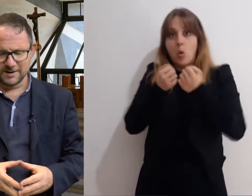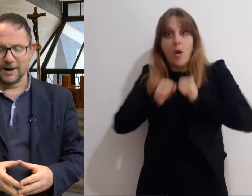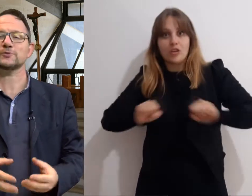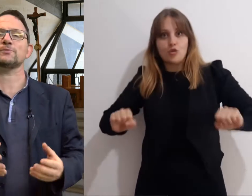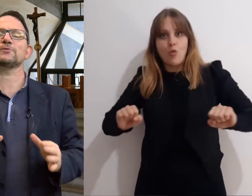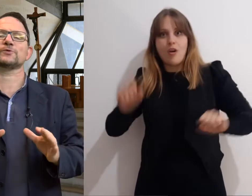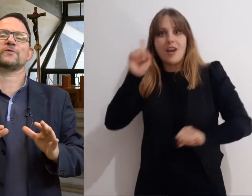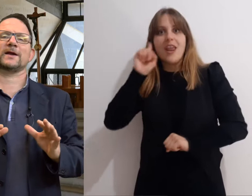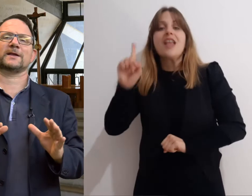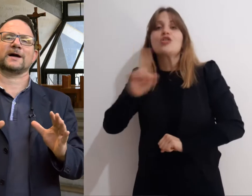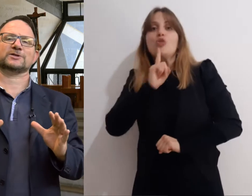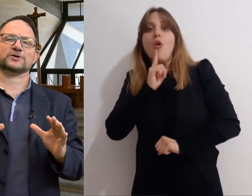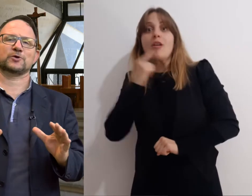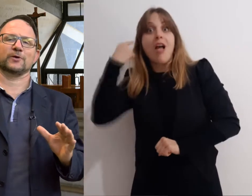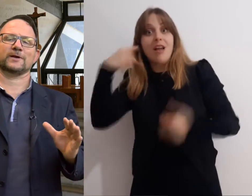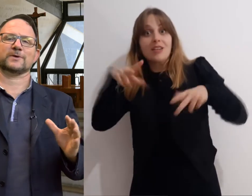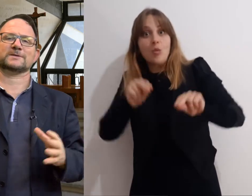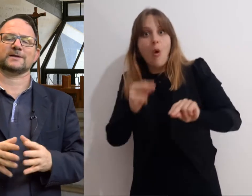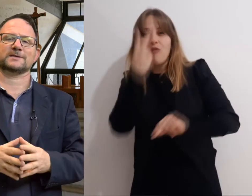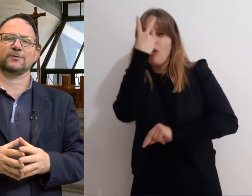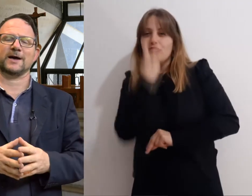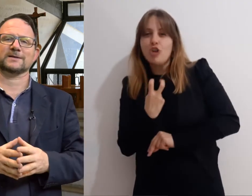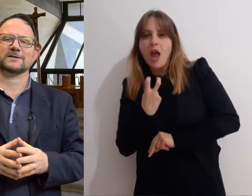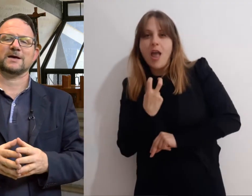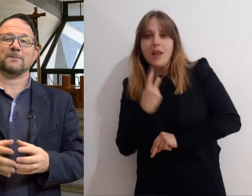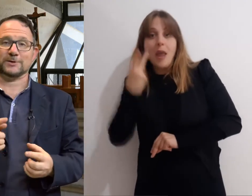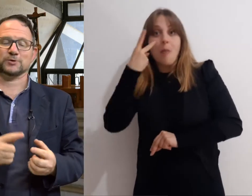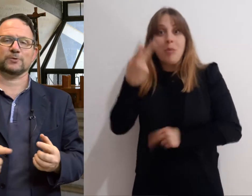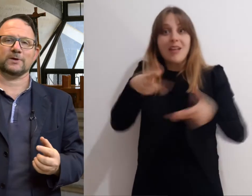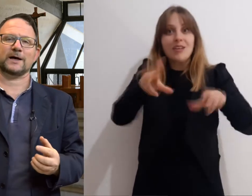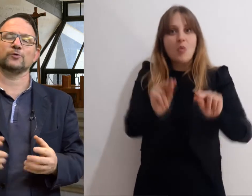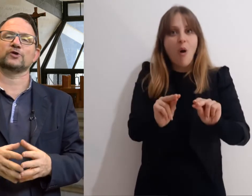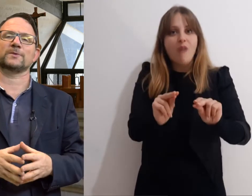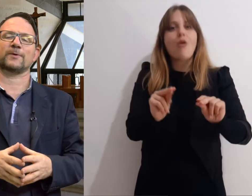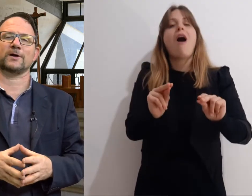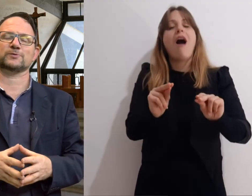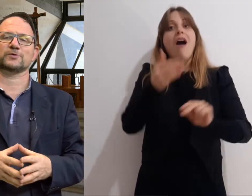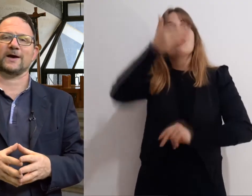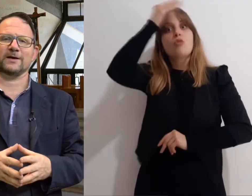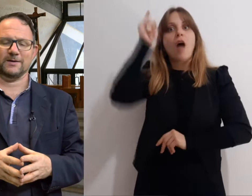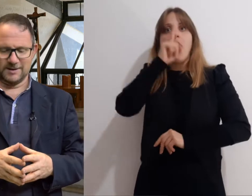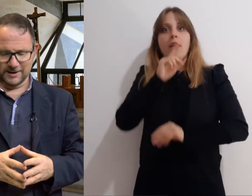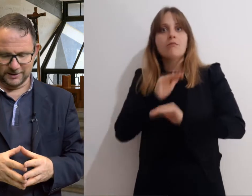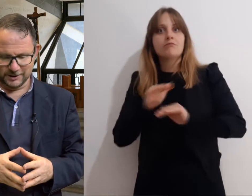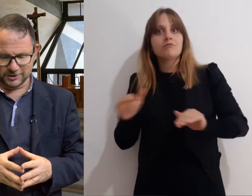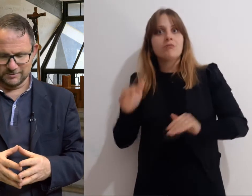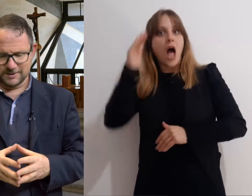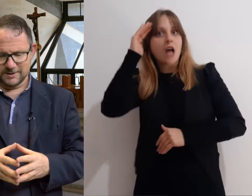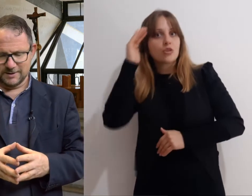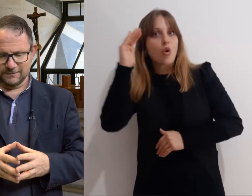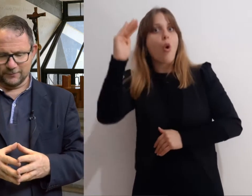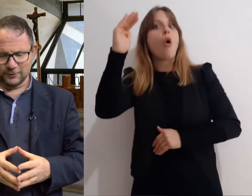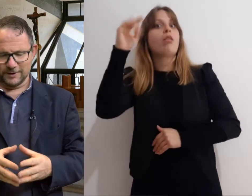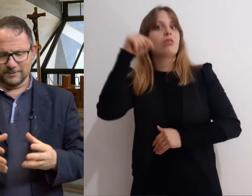A questo punto Giovanni tace Ascolta questa testimonianza Ma Gesù dà l'ultima parola su Giovanni E dice